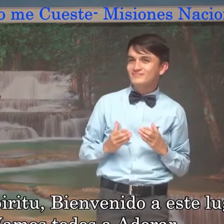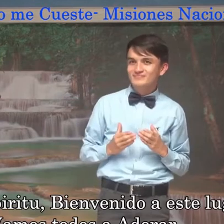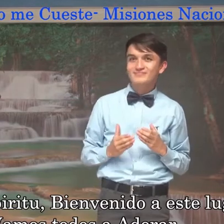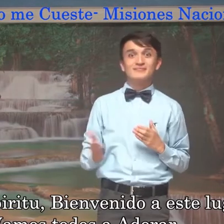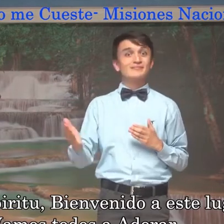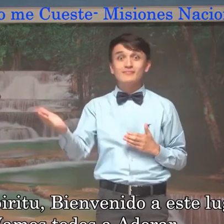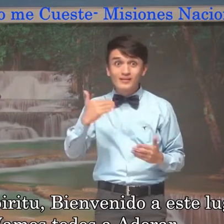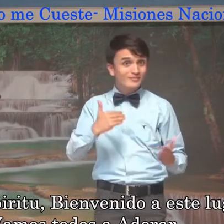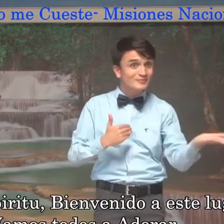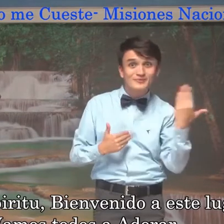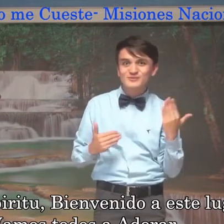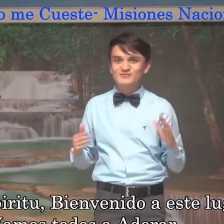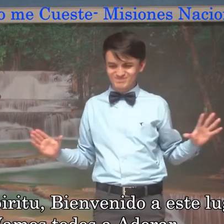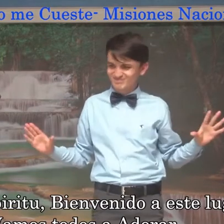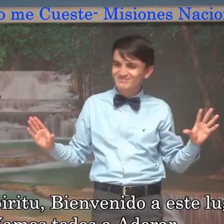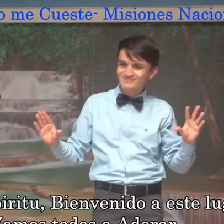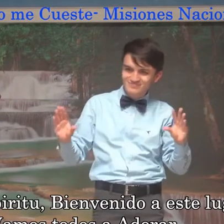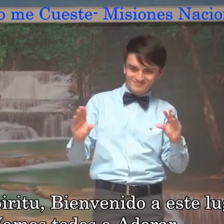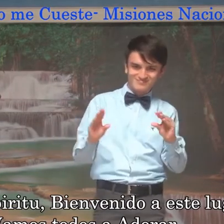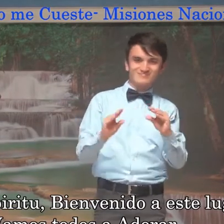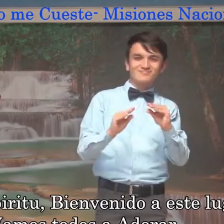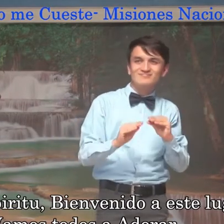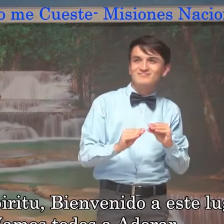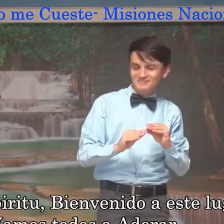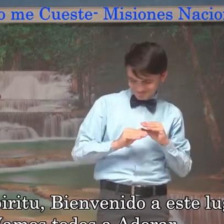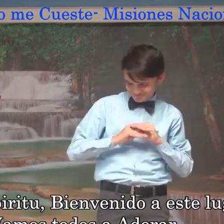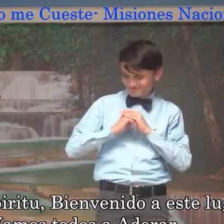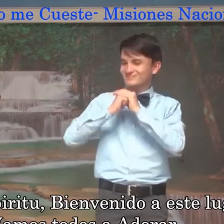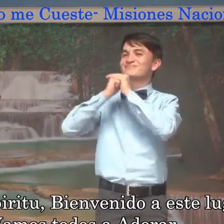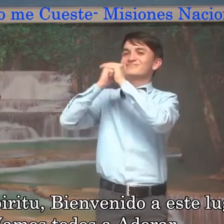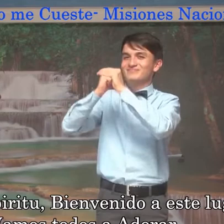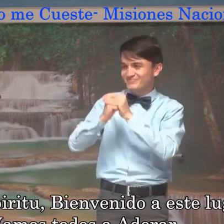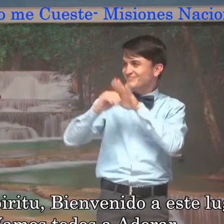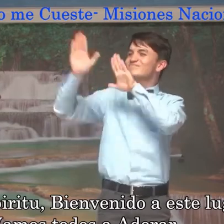vamos todos a adorar